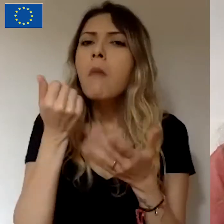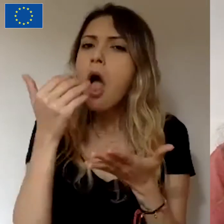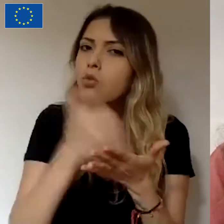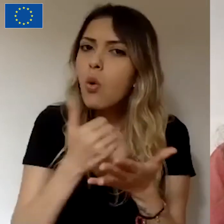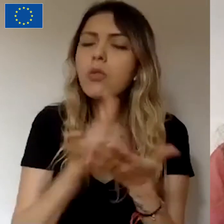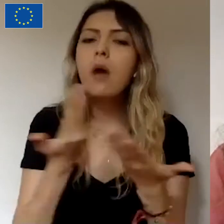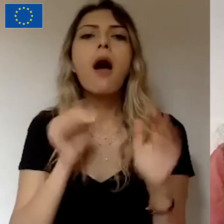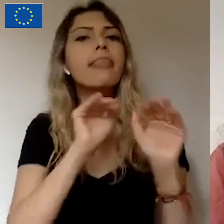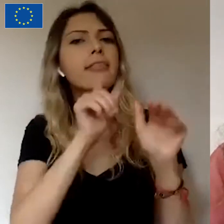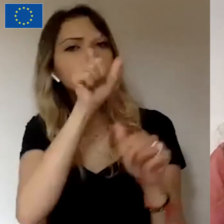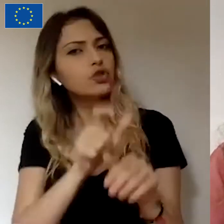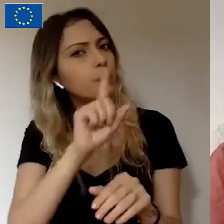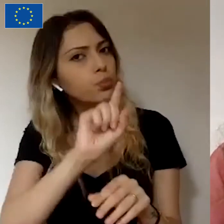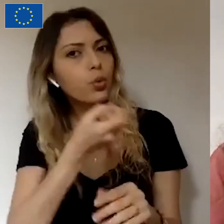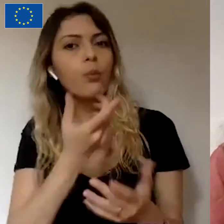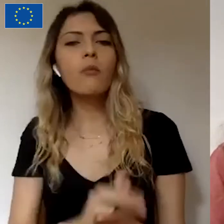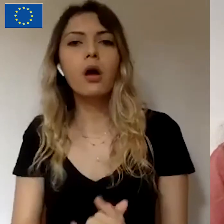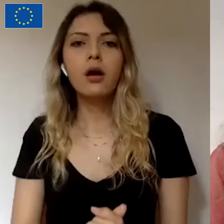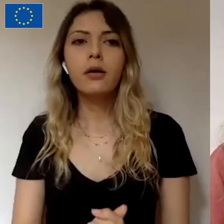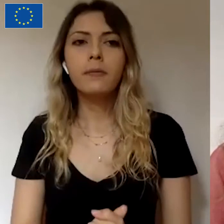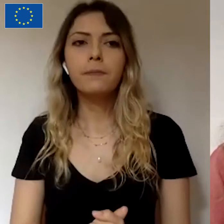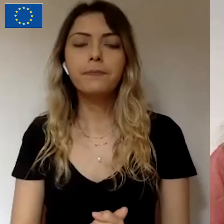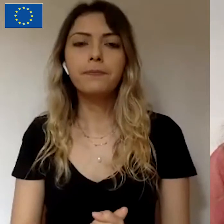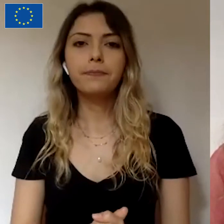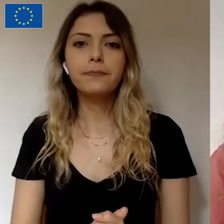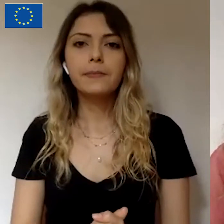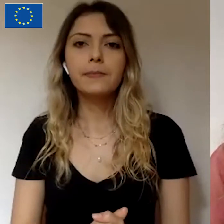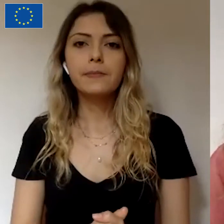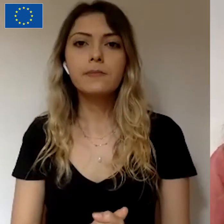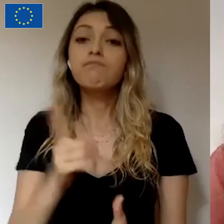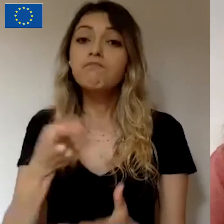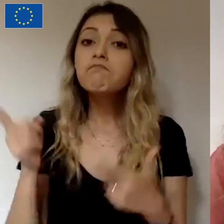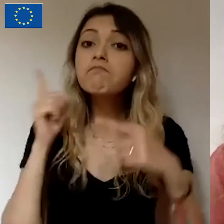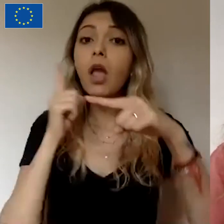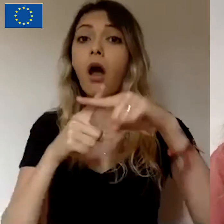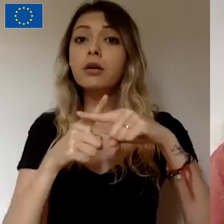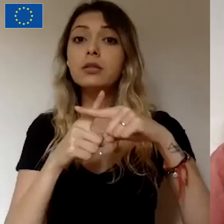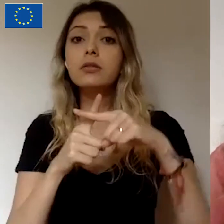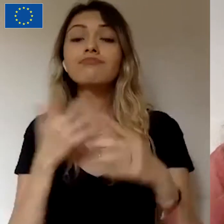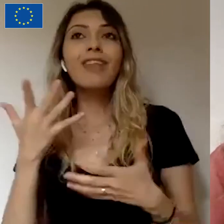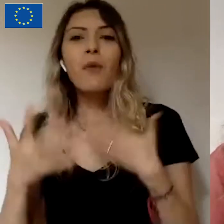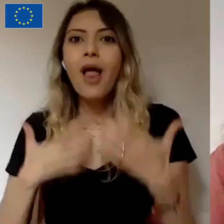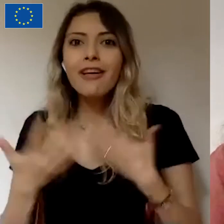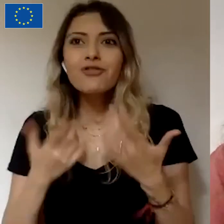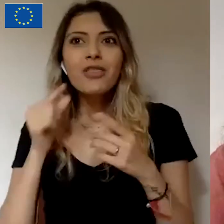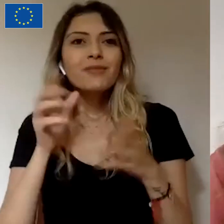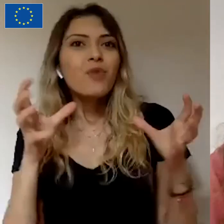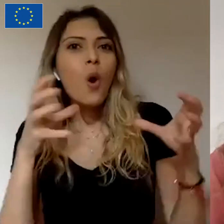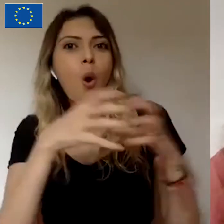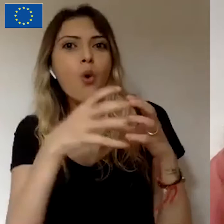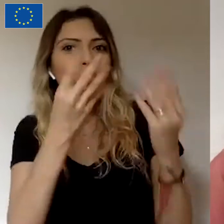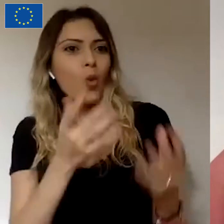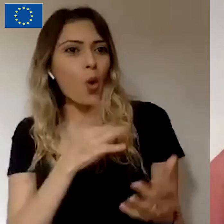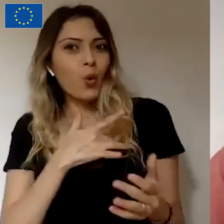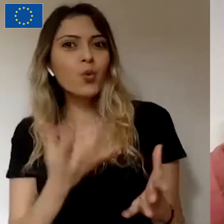olarak fon toplama imkanı sağlarken bir yandan da heyecanlı bir kitle yaratmış oluyorsunuz projeniz etrafında.